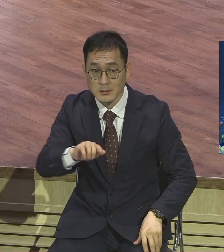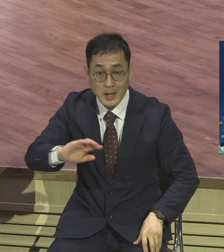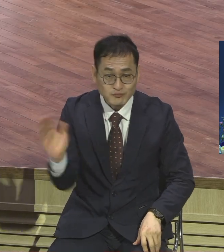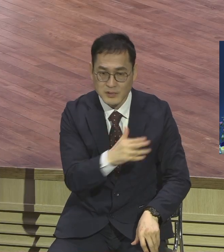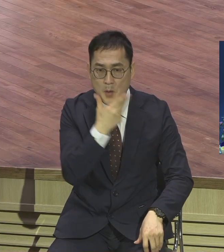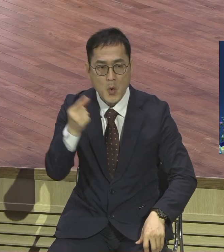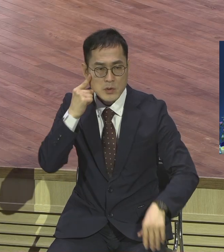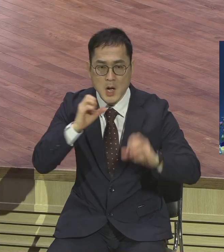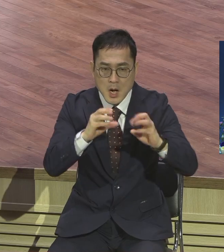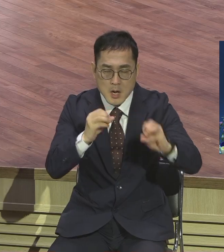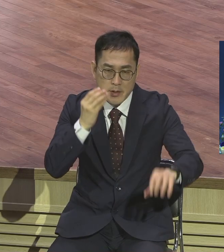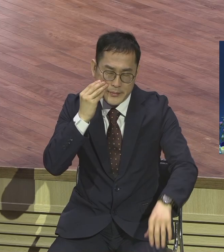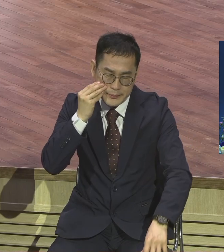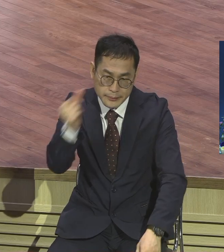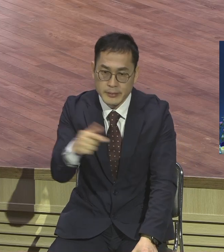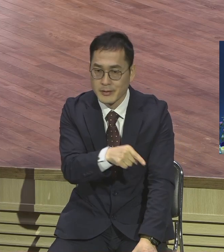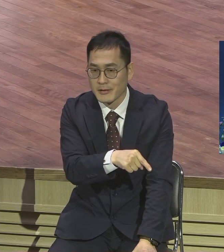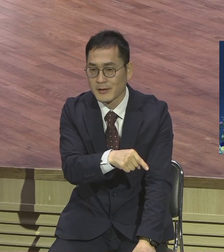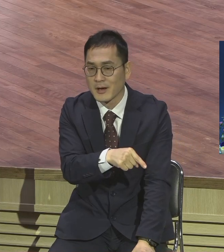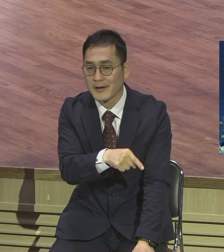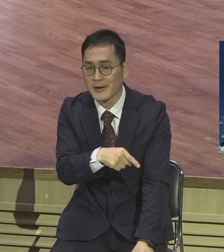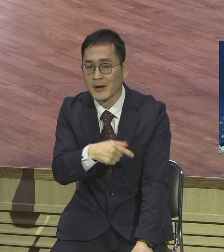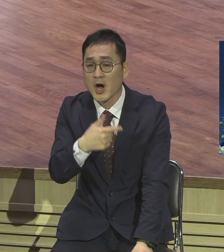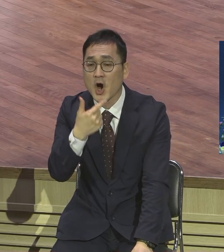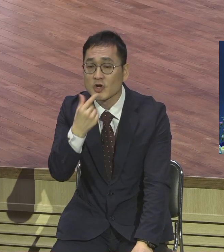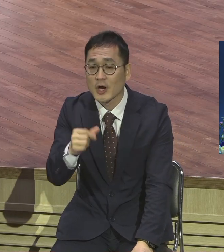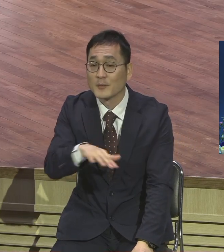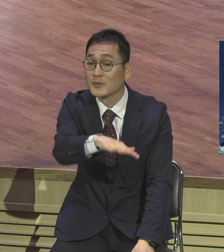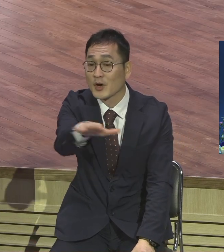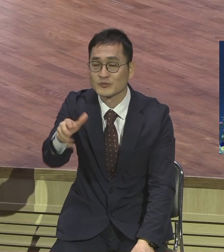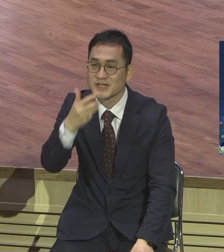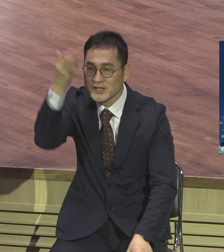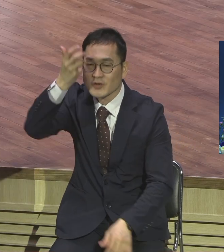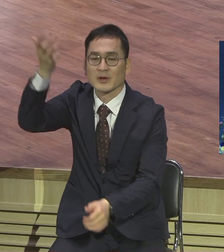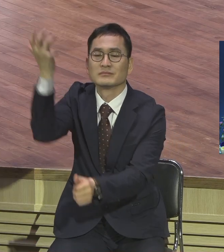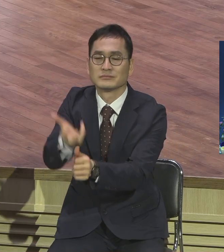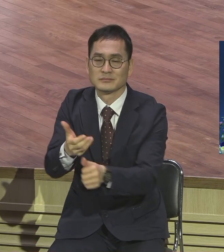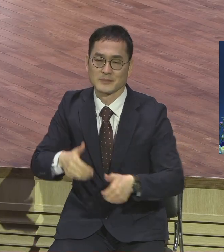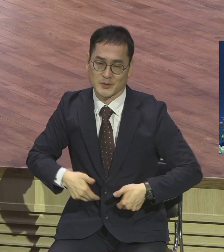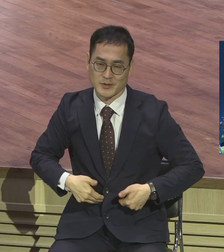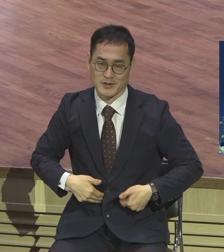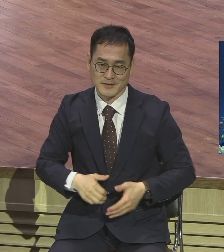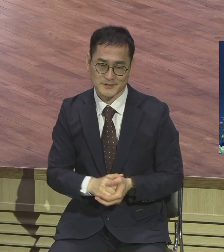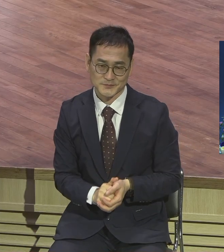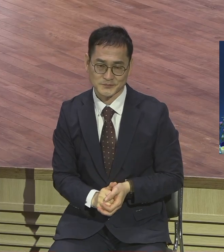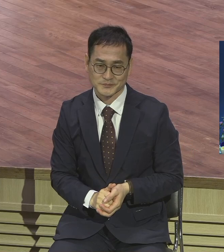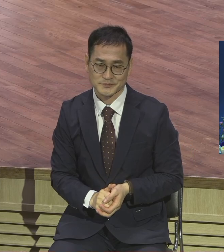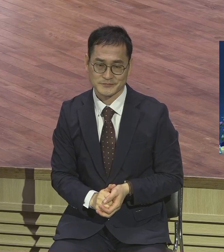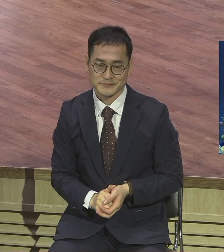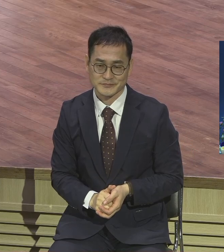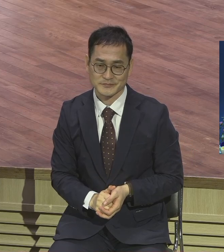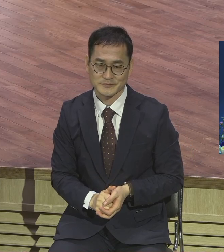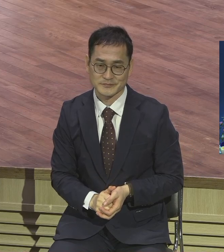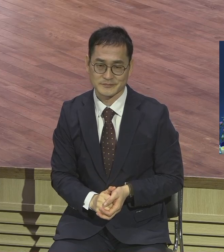예수 안 믿어집니다 그것도 뭐 심심해서 한 몇 번 친구 따라 몇 번 나올지 모르고 여러 번 계속 나와가지고 뭐